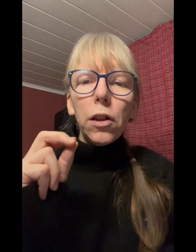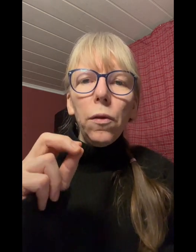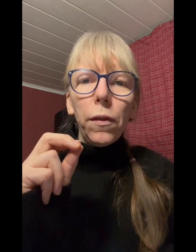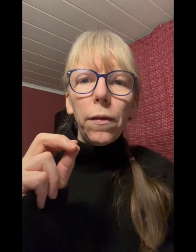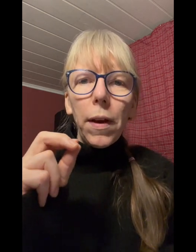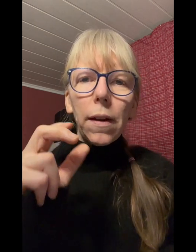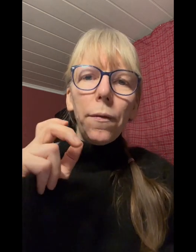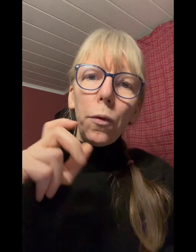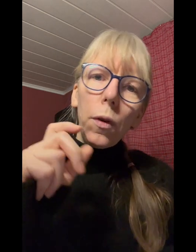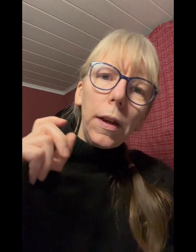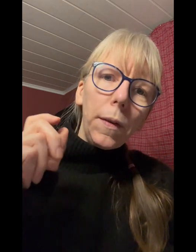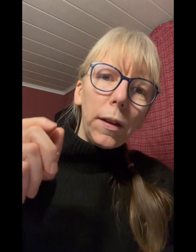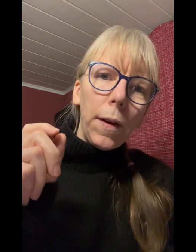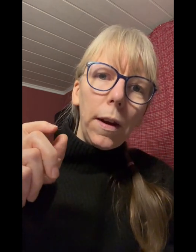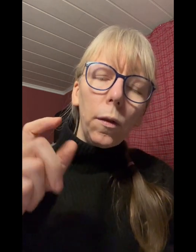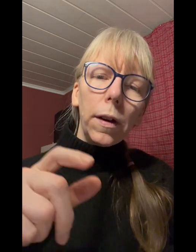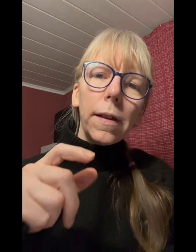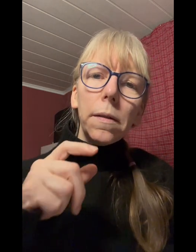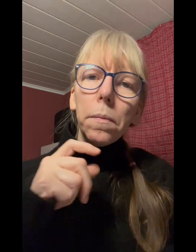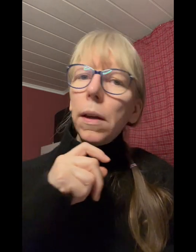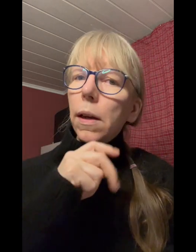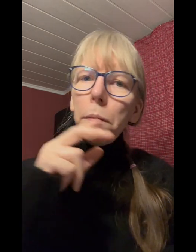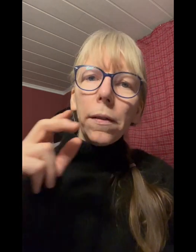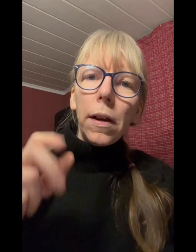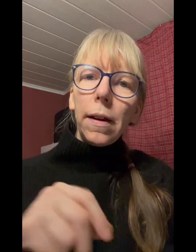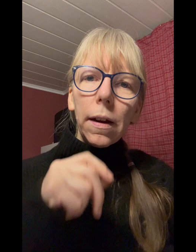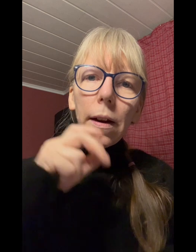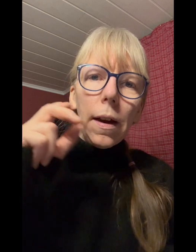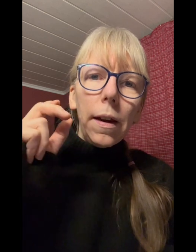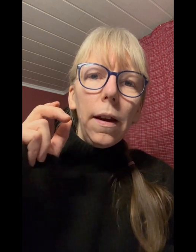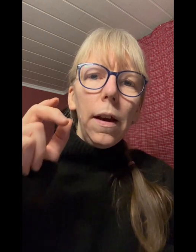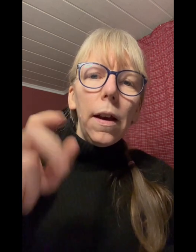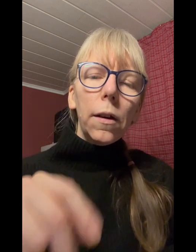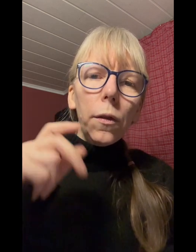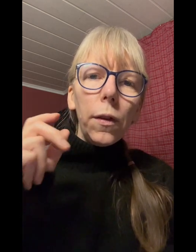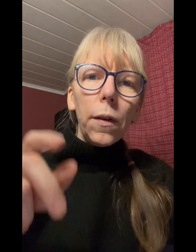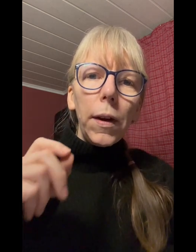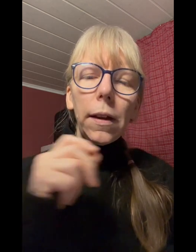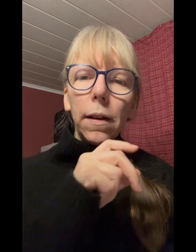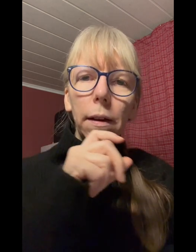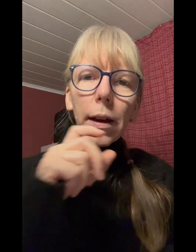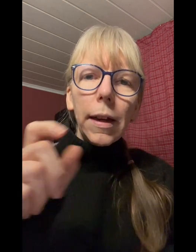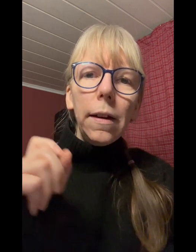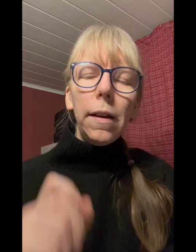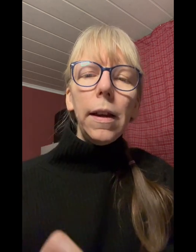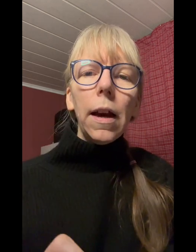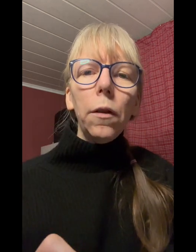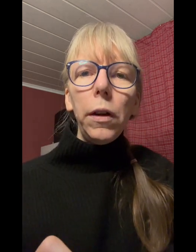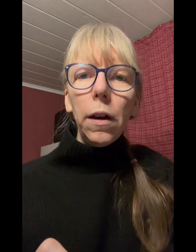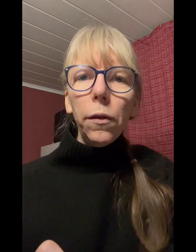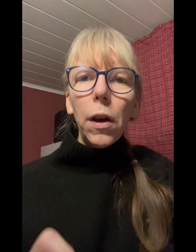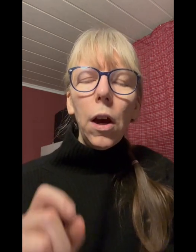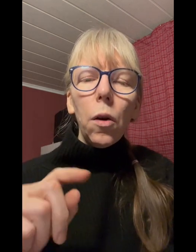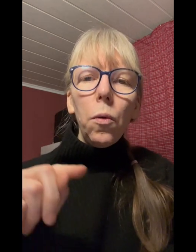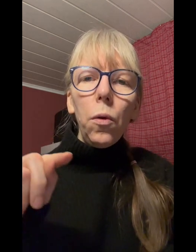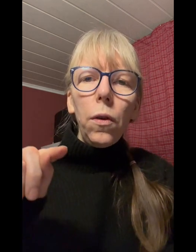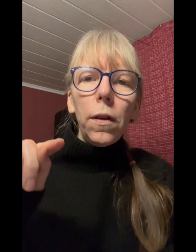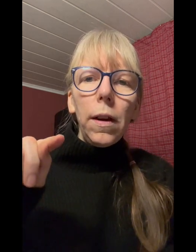genutzt werden für die gewichtsveränderung das heißt man gibt ja seine daten ein größer gewicht dann rechnet die kalorien aus und in